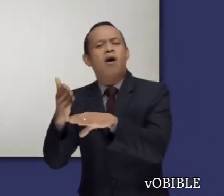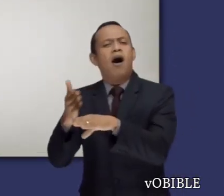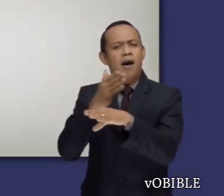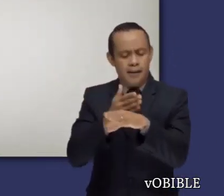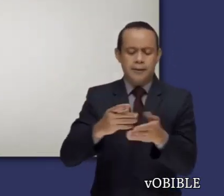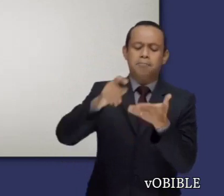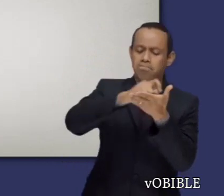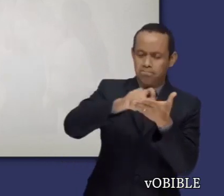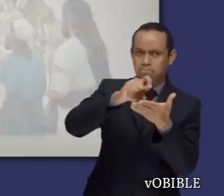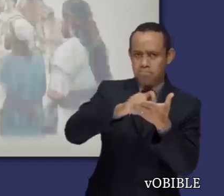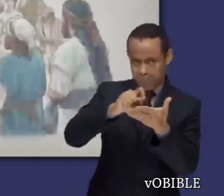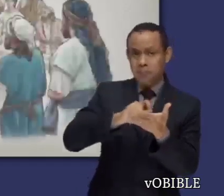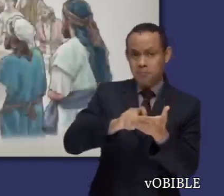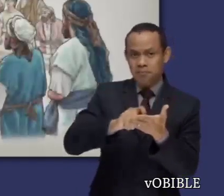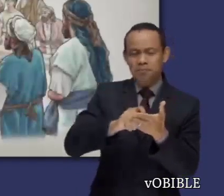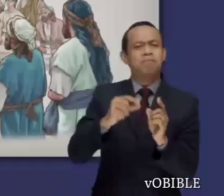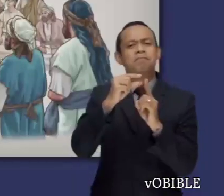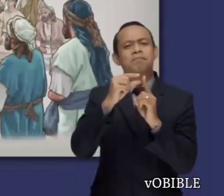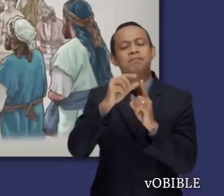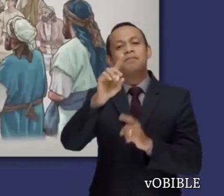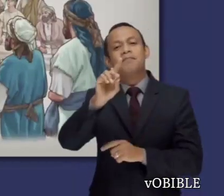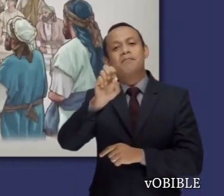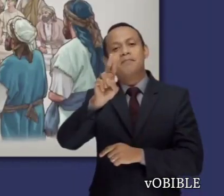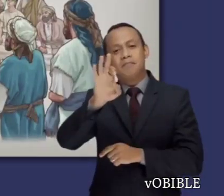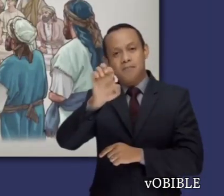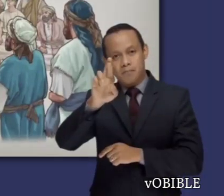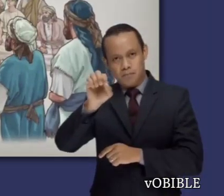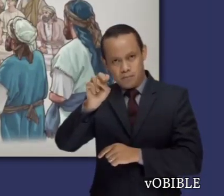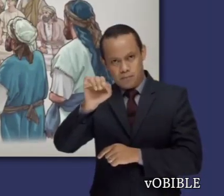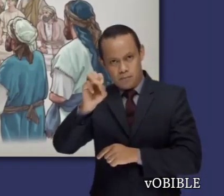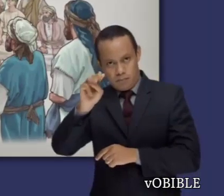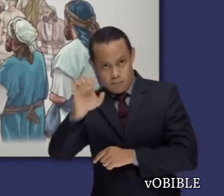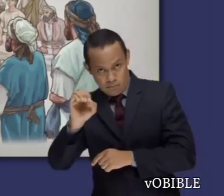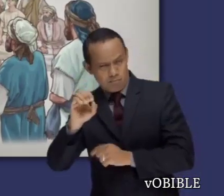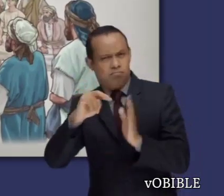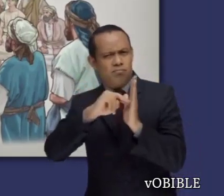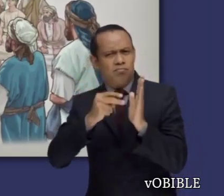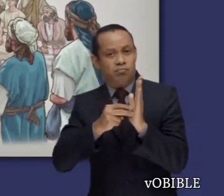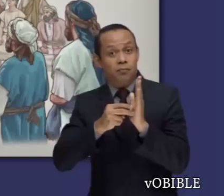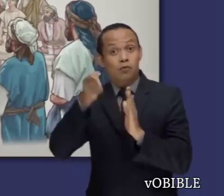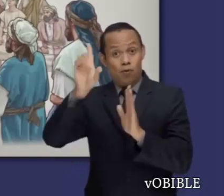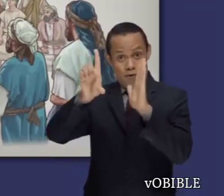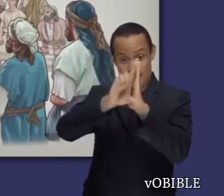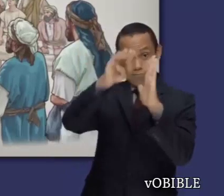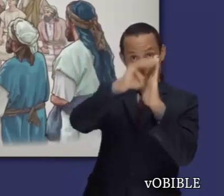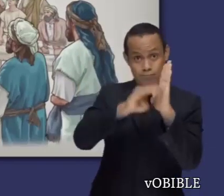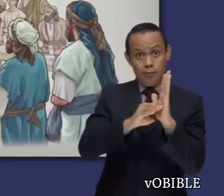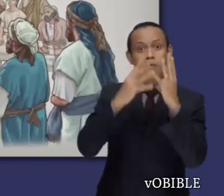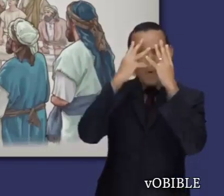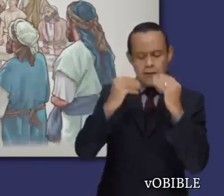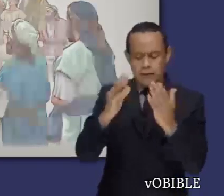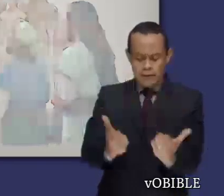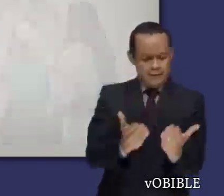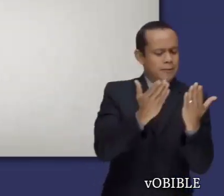Deuteronomio significa literalmente segunda ley o repetición de la ley, porque en este libro Moisés se puso a explicarla.